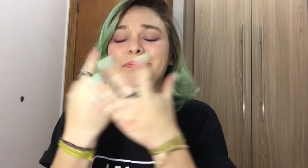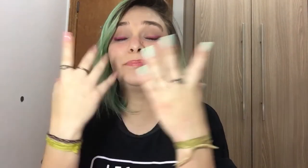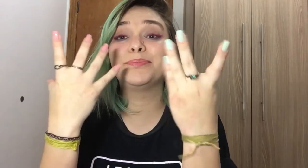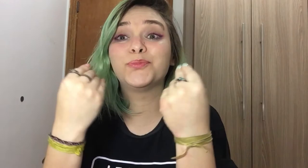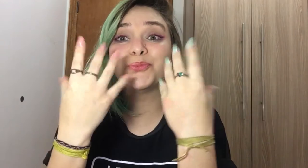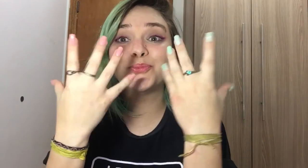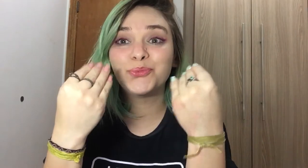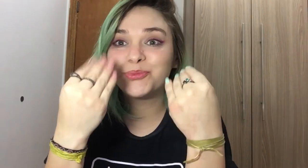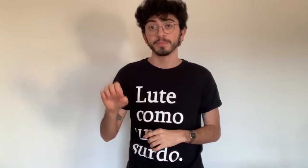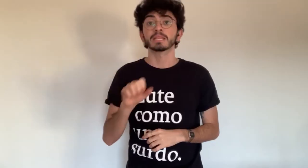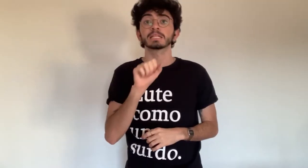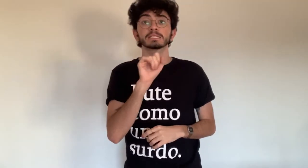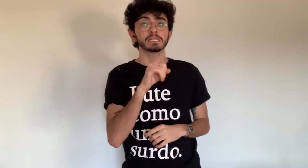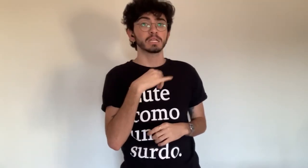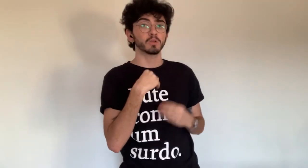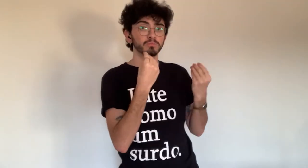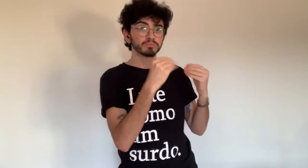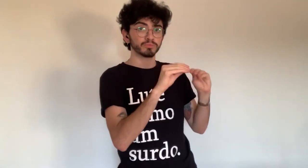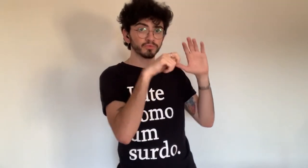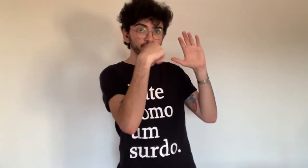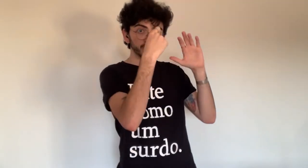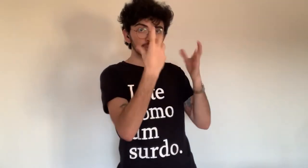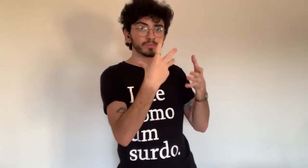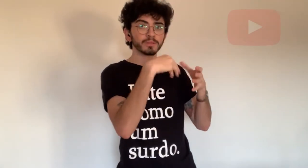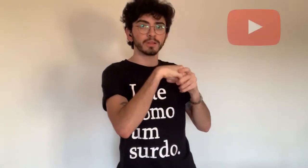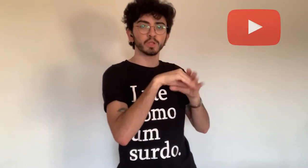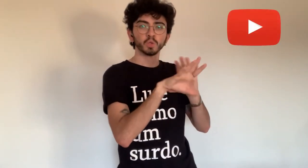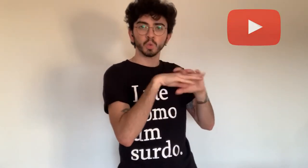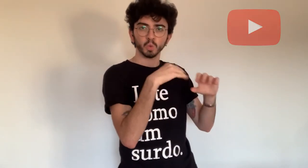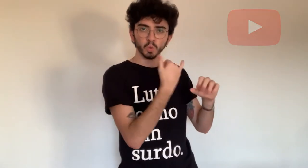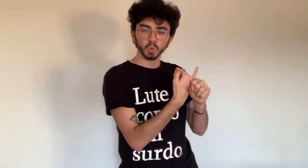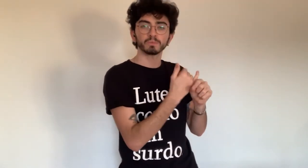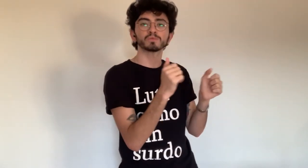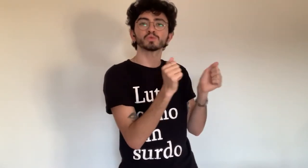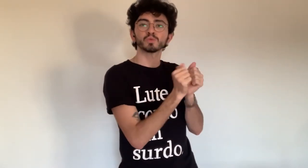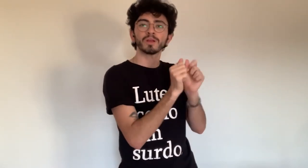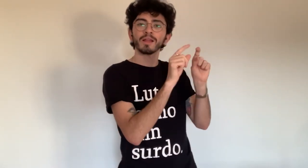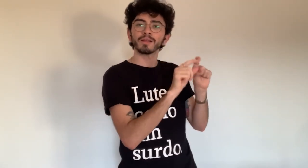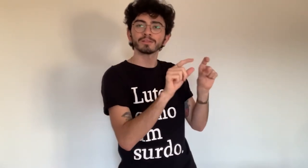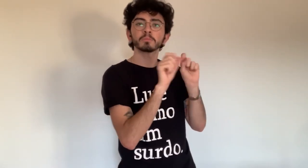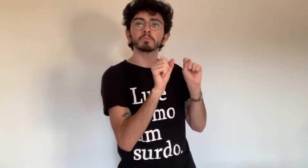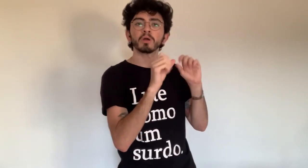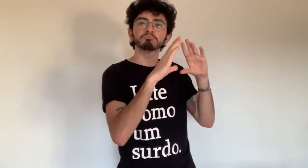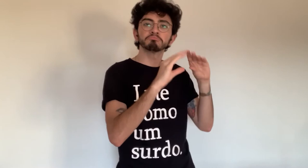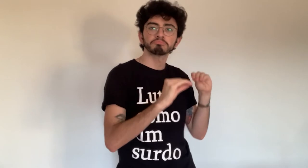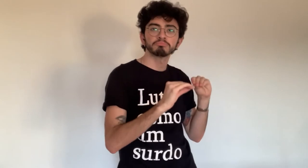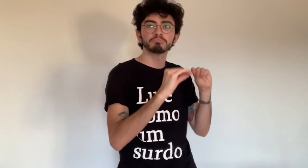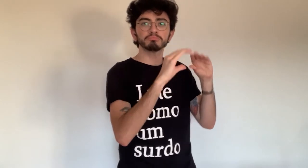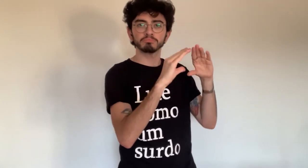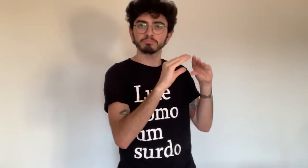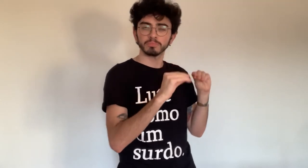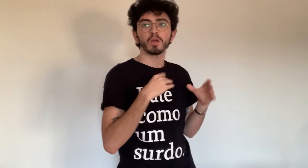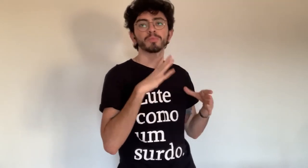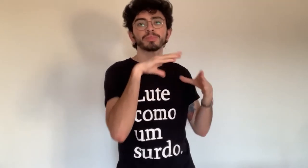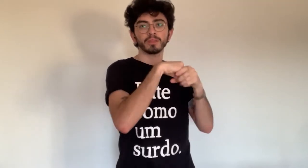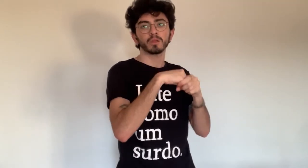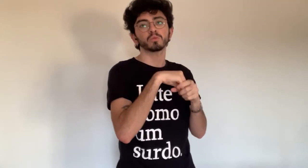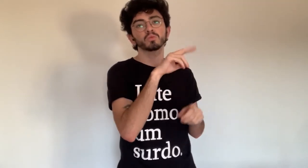Sempre. Gabriel Isaac. No YouTube é possível inserir as legendas diretamente no site. Dá para ativar